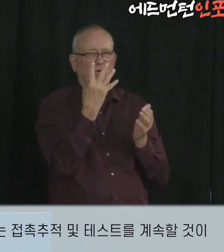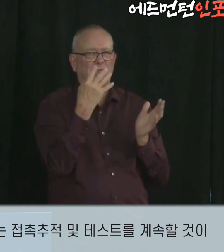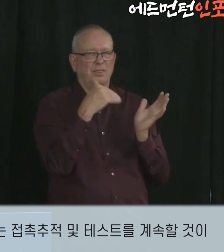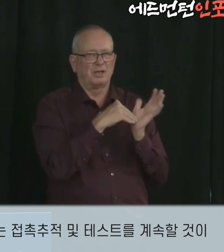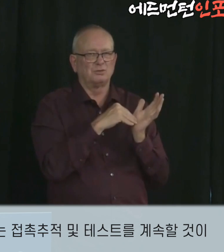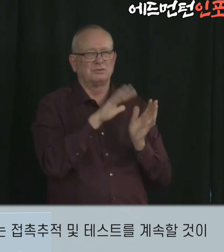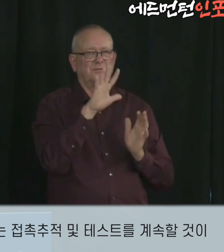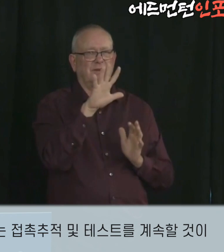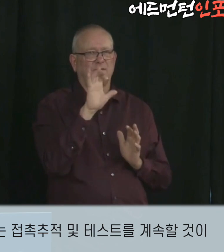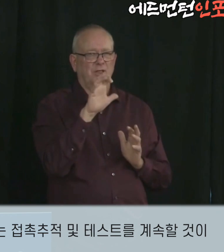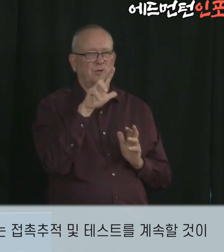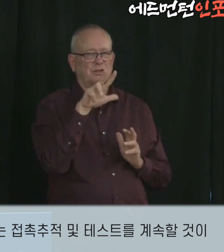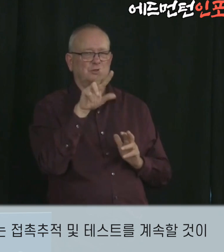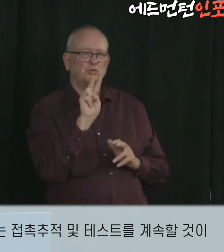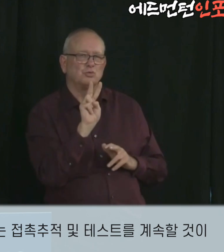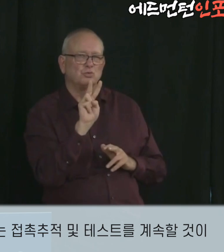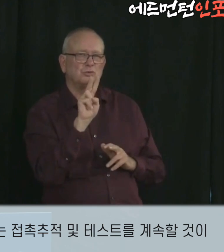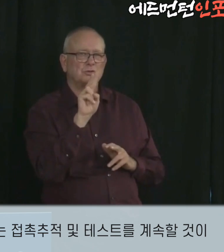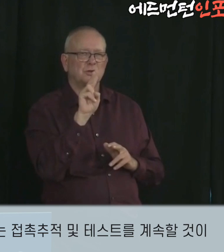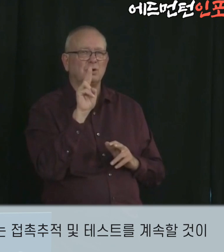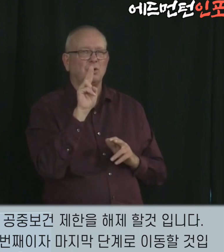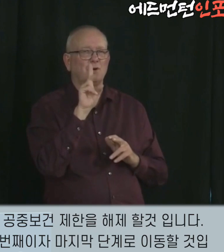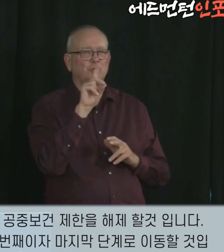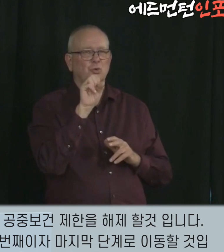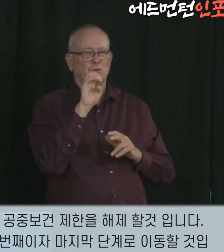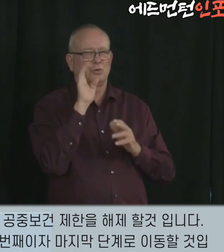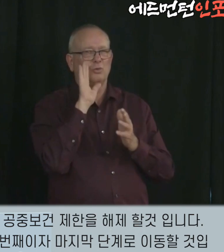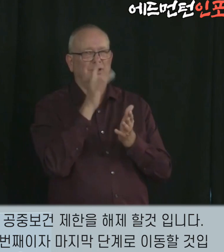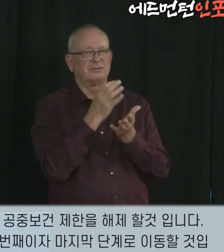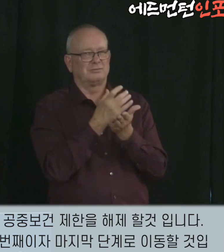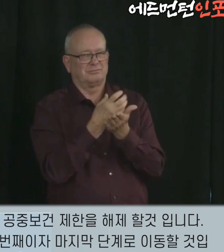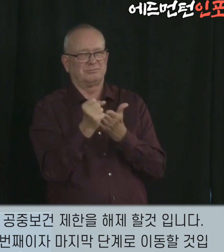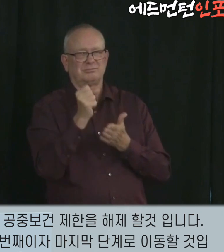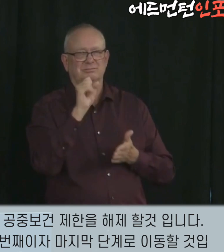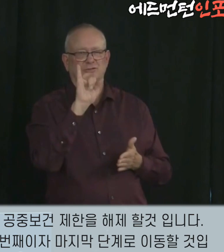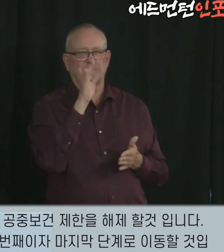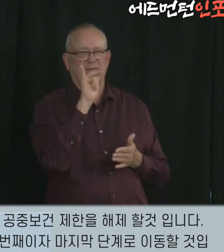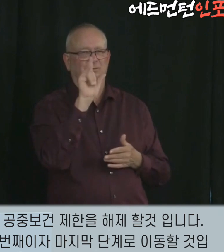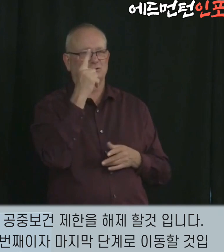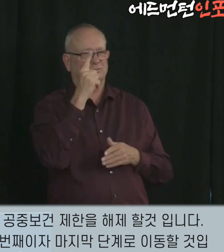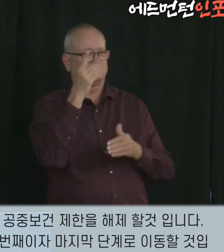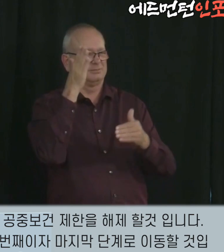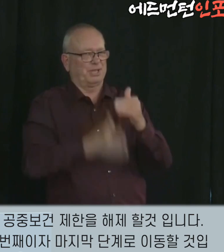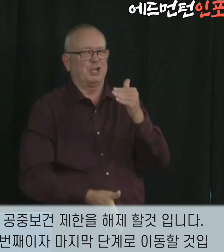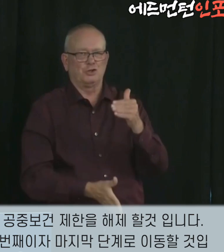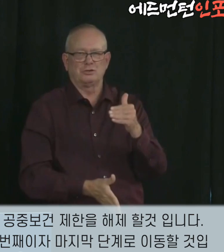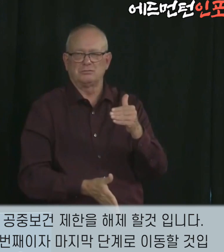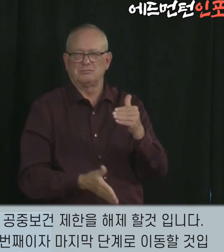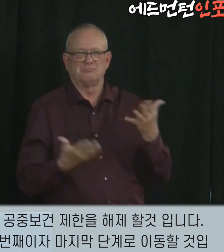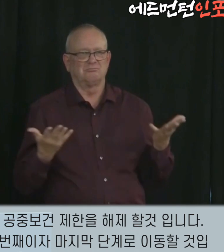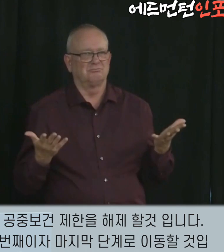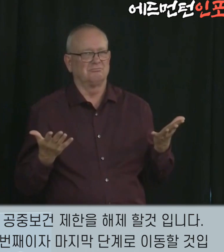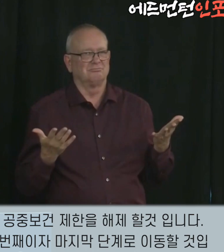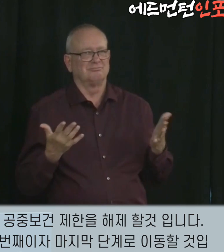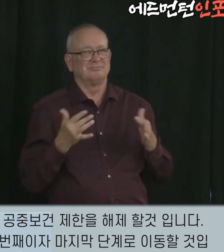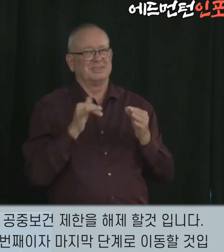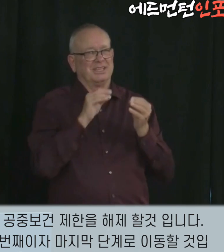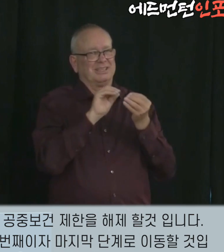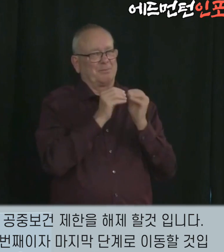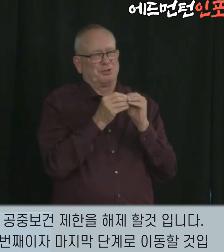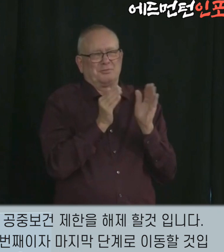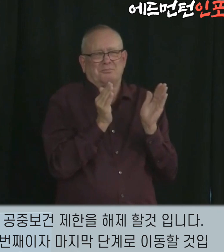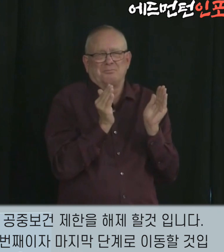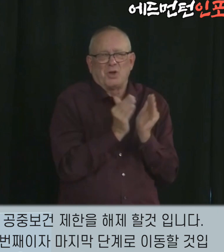접촉 추적 및 테스트를 계속할 것이라고 말했습니다. 사례가 계속 감소하고 있어 엘버타는 거의 모든 공중보건